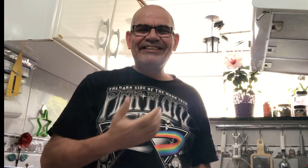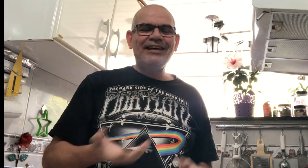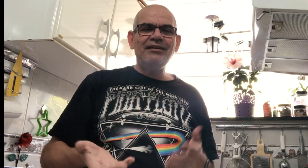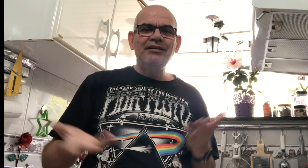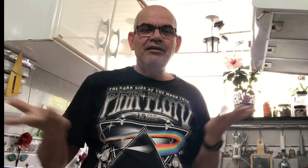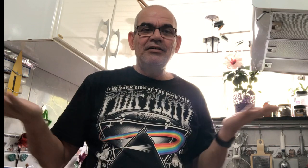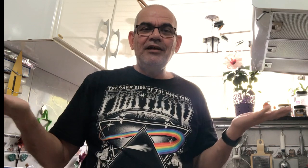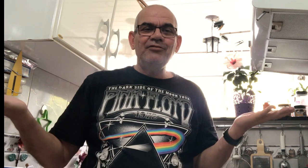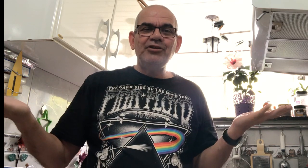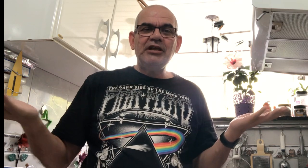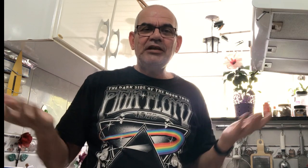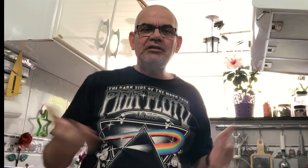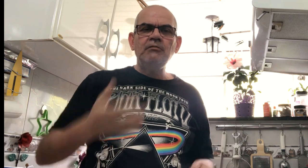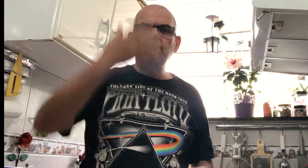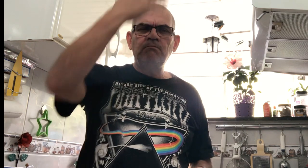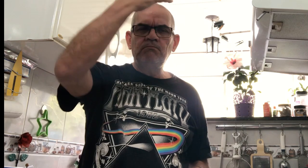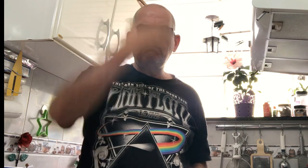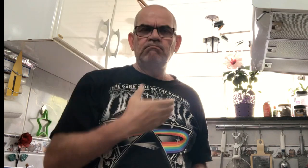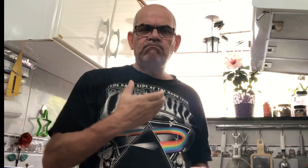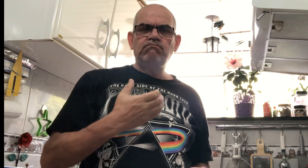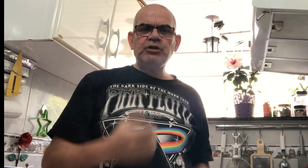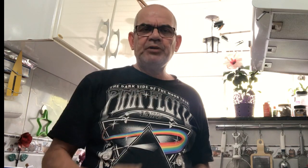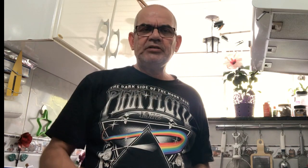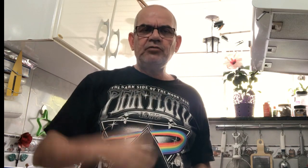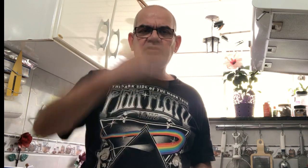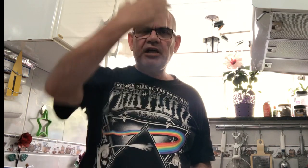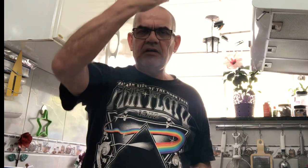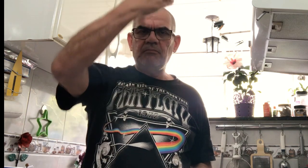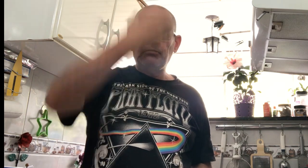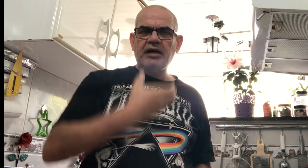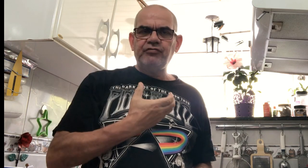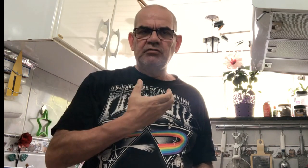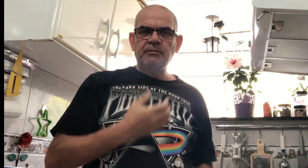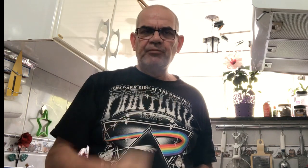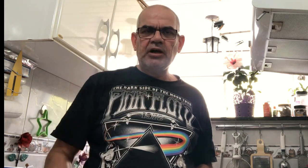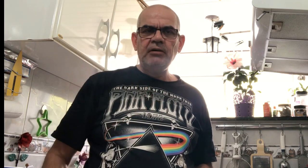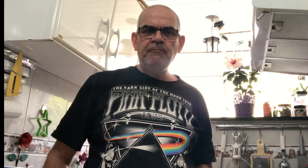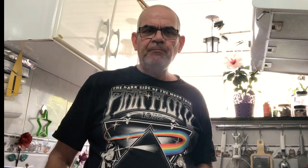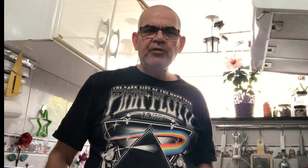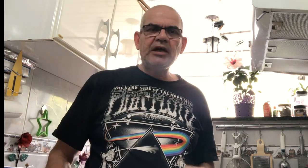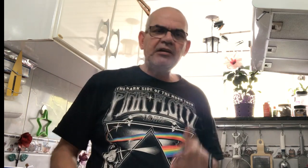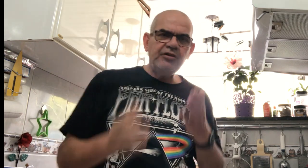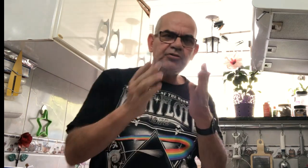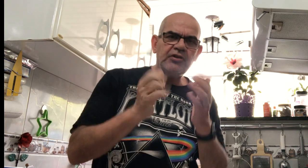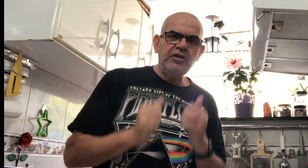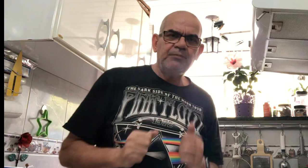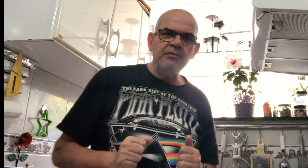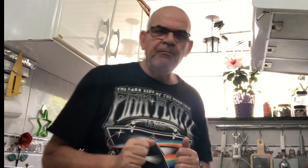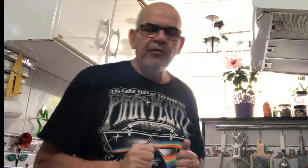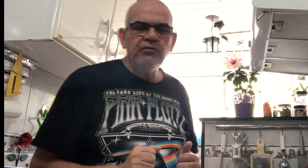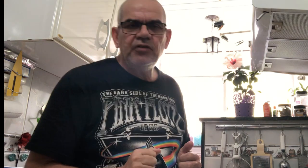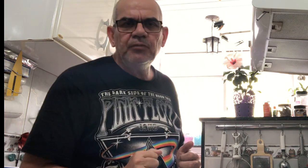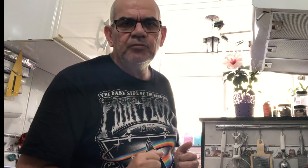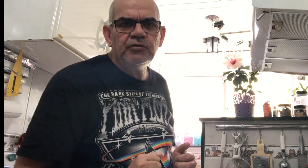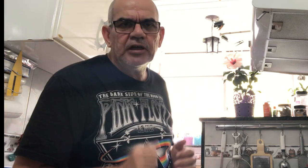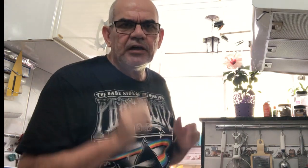Tá? Eles não vão entender, então. Uma expressão séria. Bravo. Tá? Querem ver outro exemplo? Um exemplo muito legal.